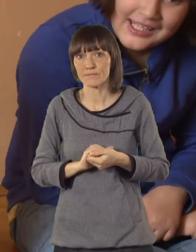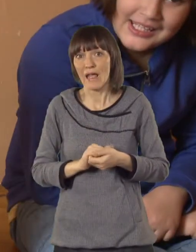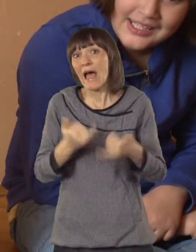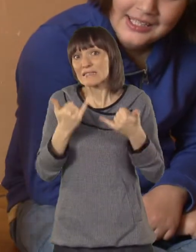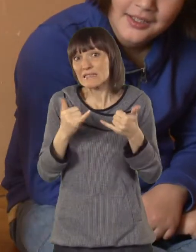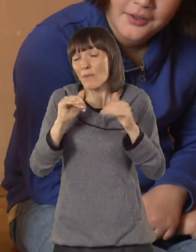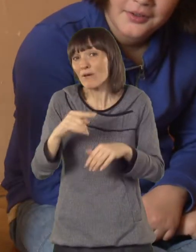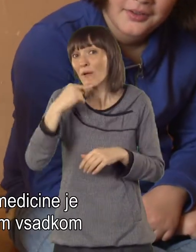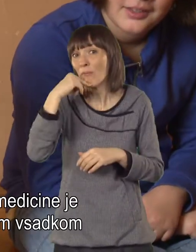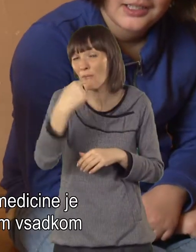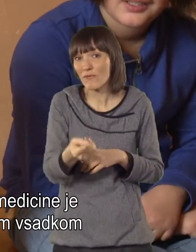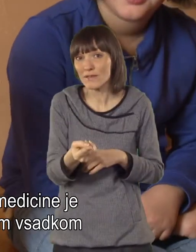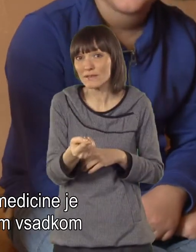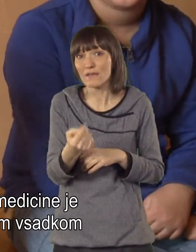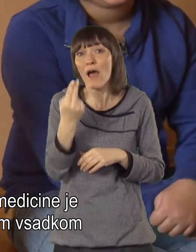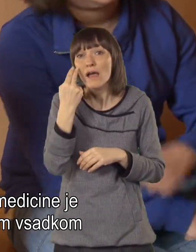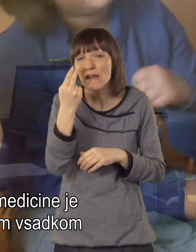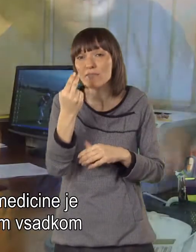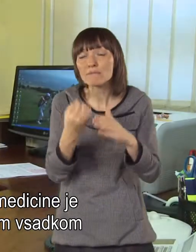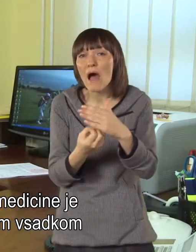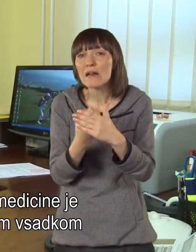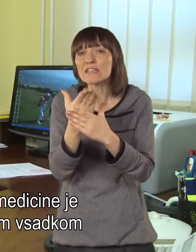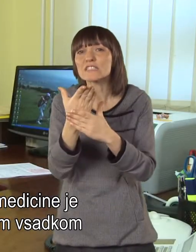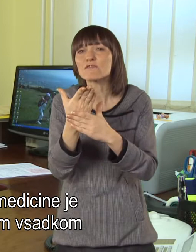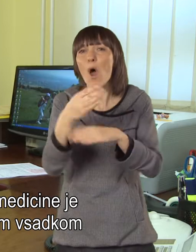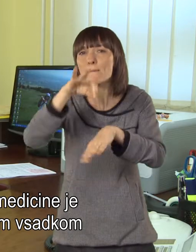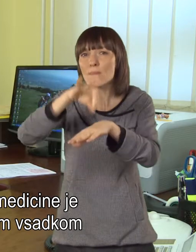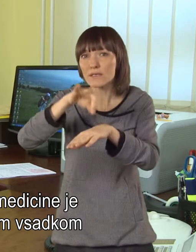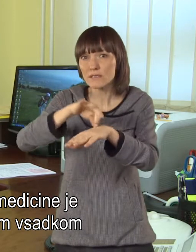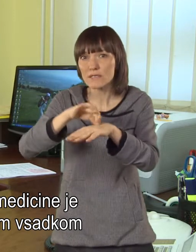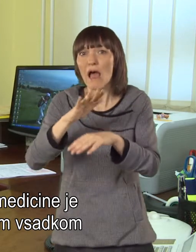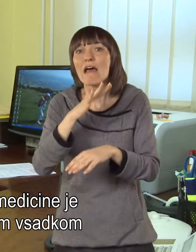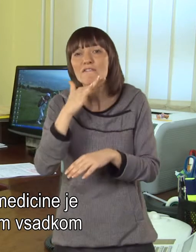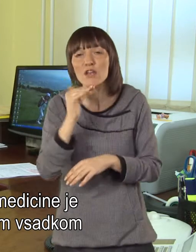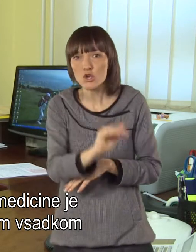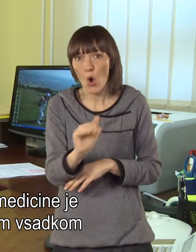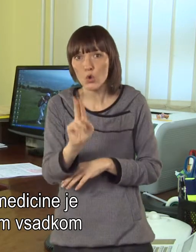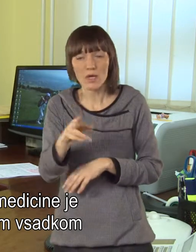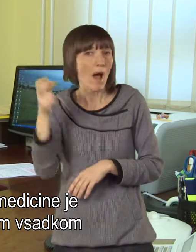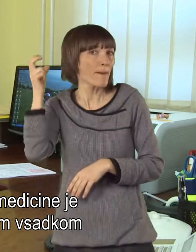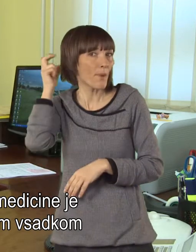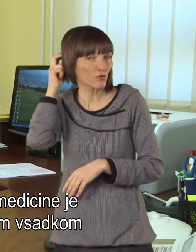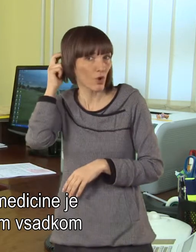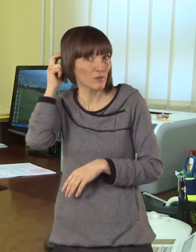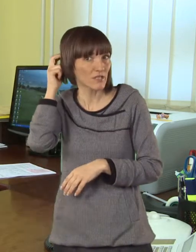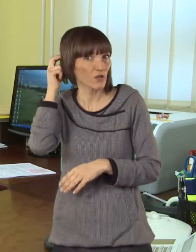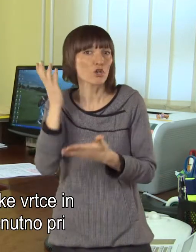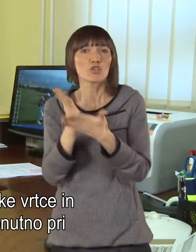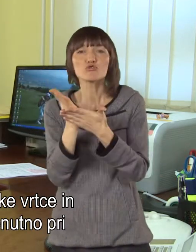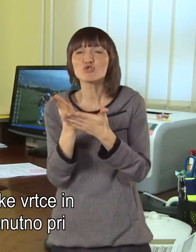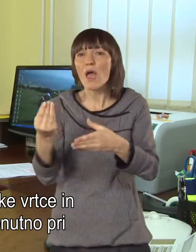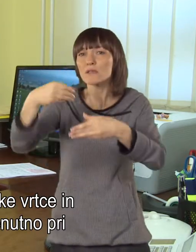Zdaj bom rekla glede na napredek medicine je veliko otrok s pauževim vsadkom